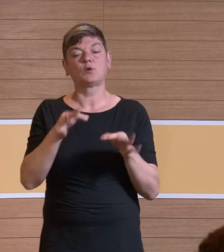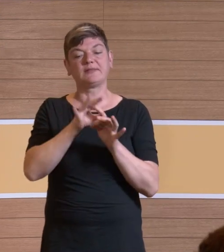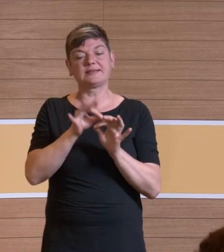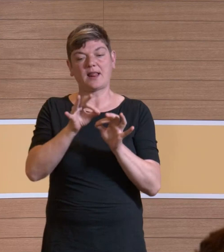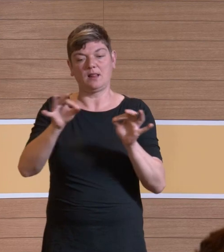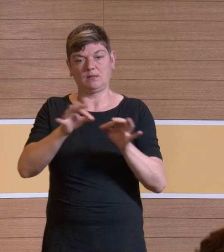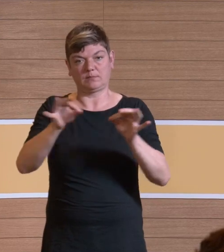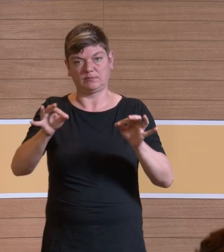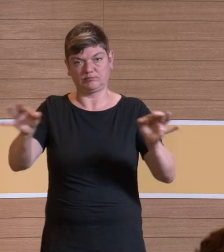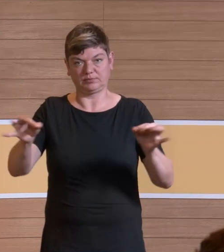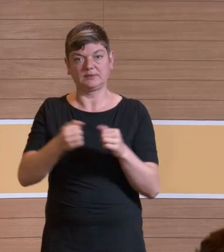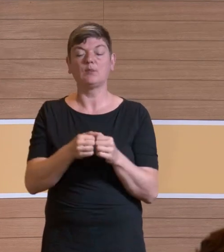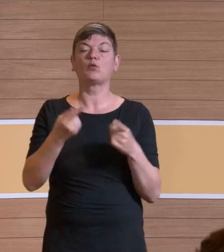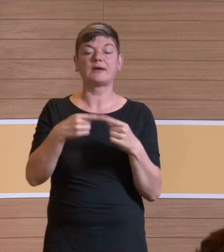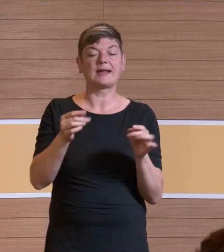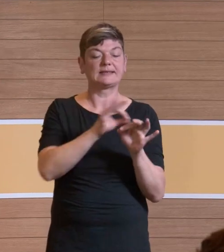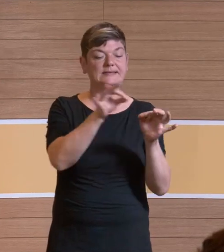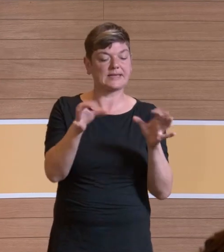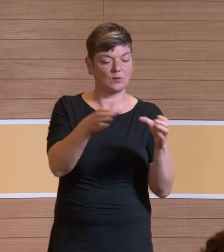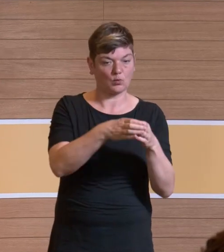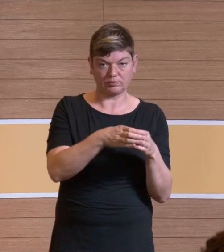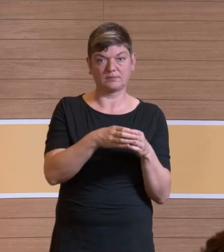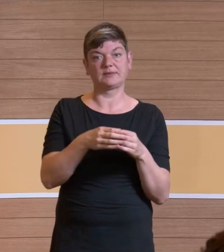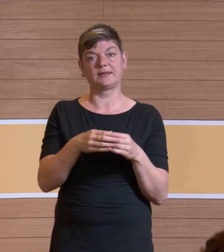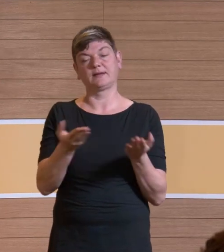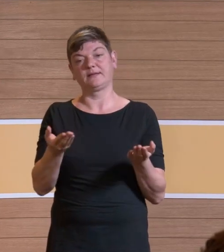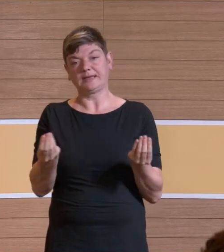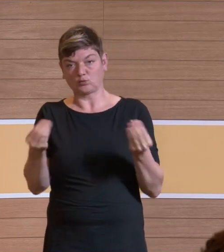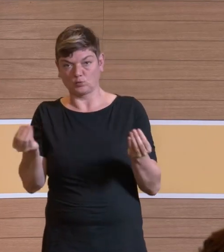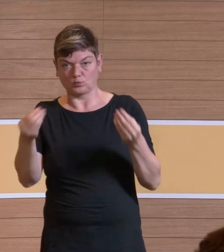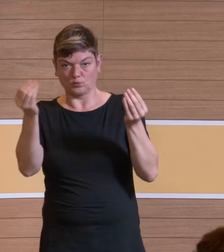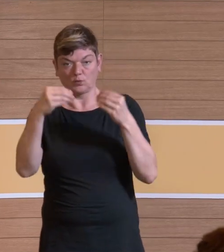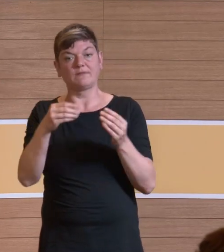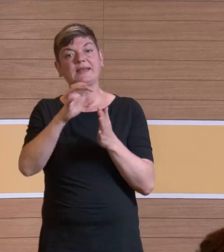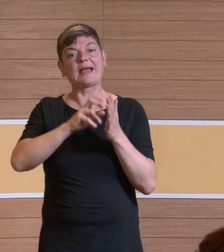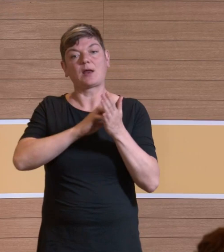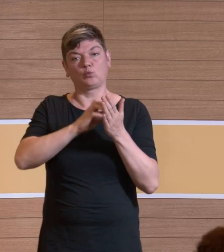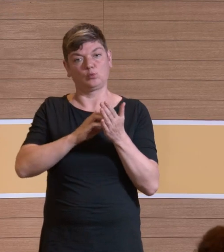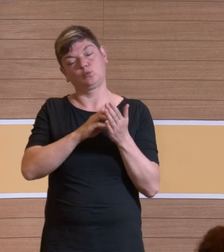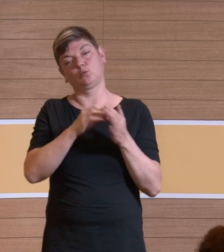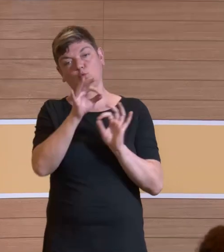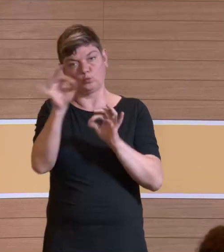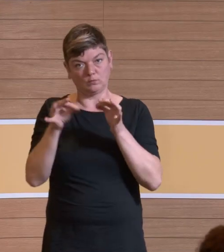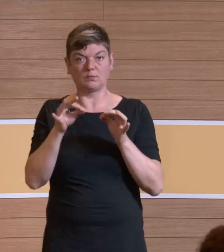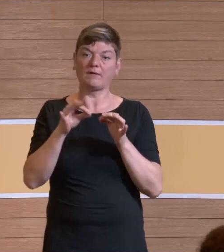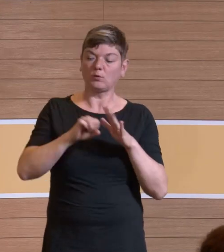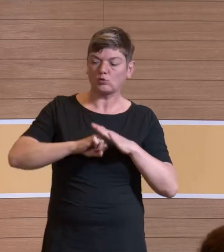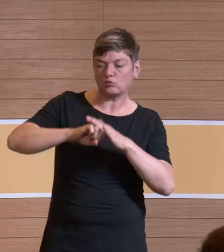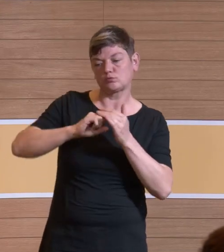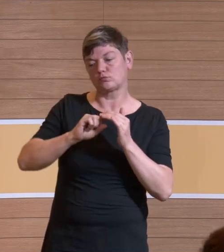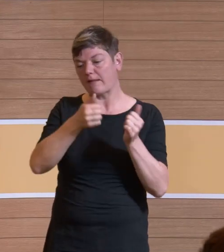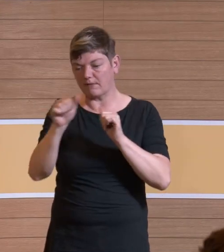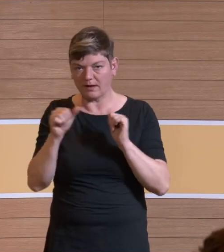Und dann kommen noch andere Zellgruppen, wie zum Beispiel die neutrophilen Granulozyten, zur Hilfe, um diese Fremdkörper zu